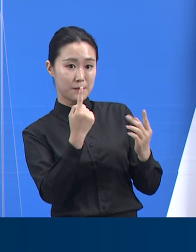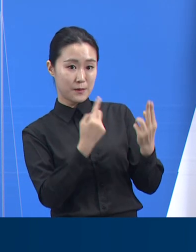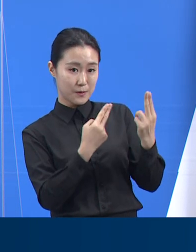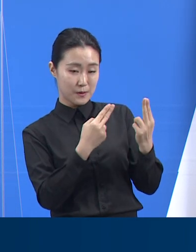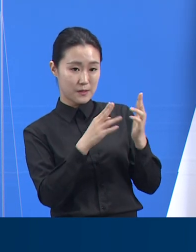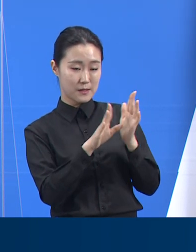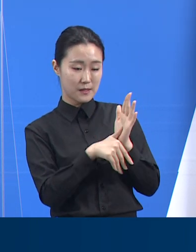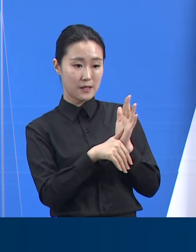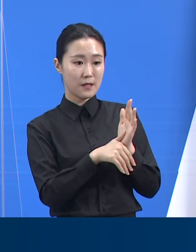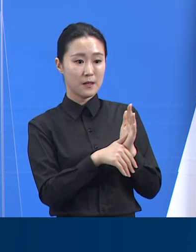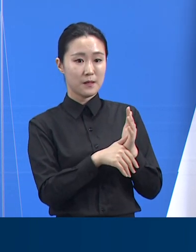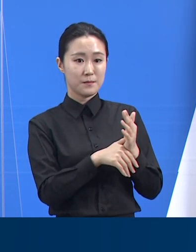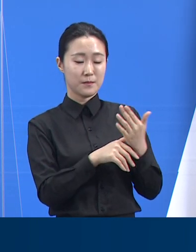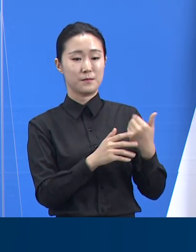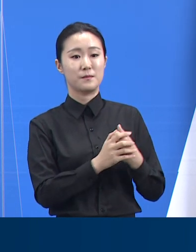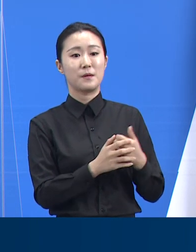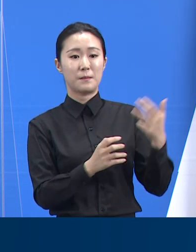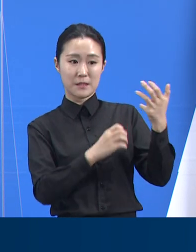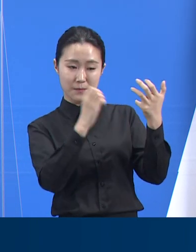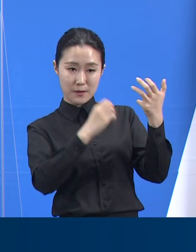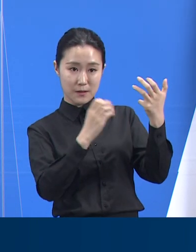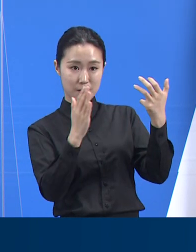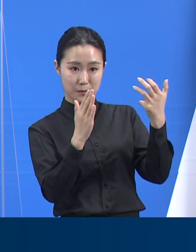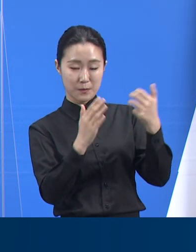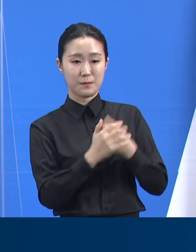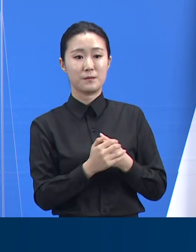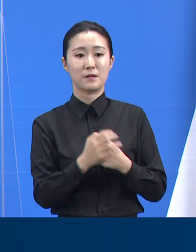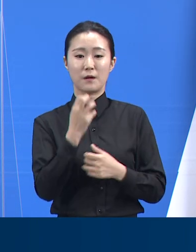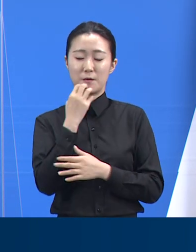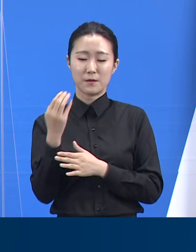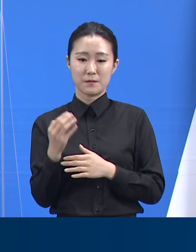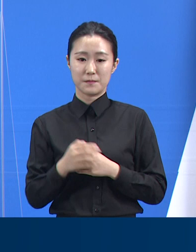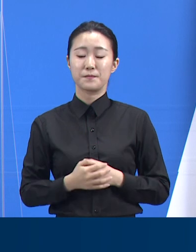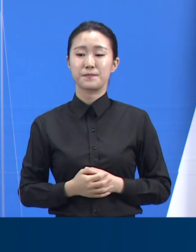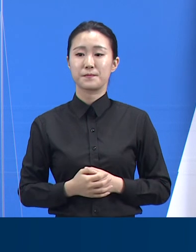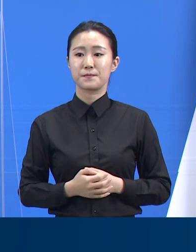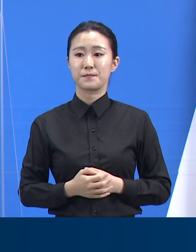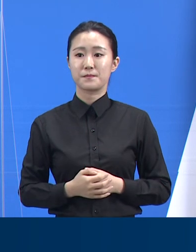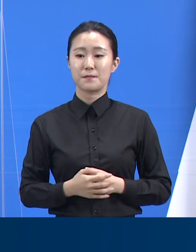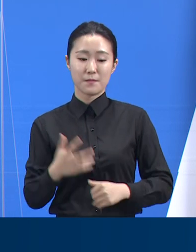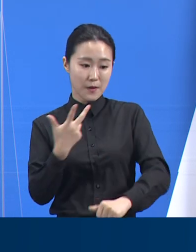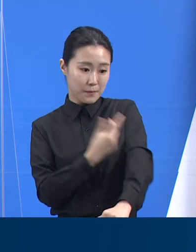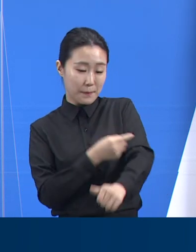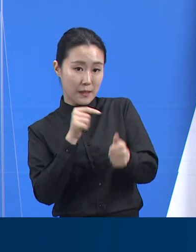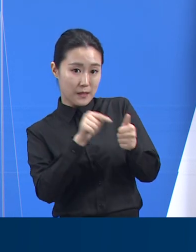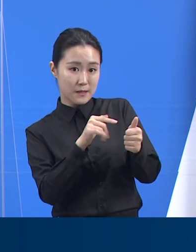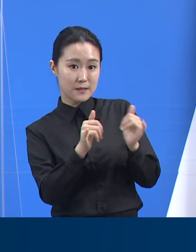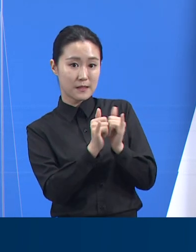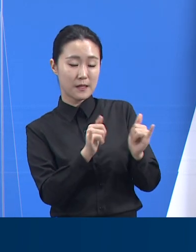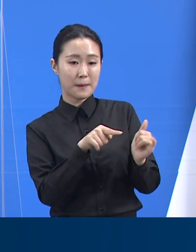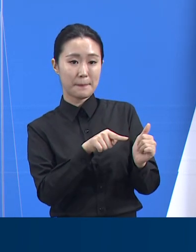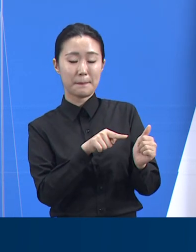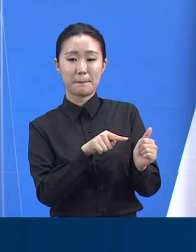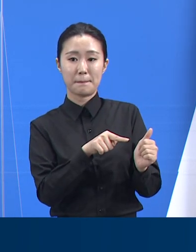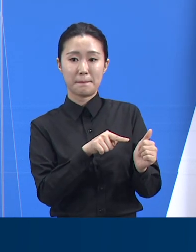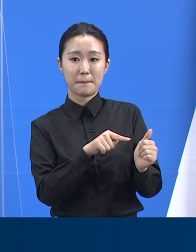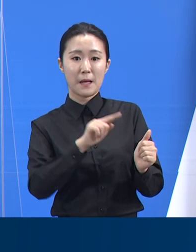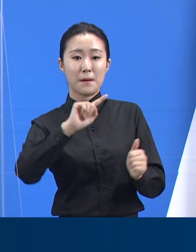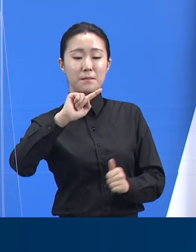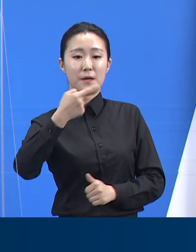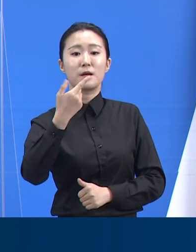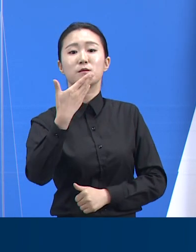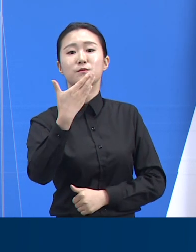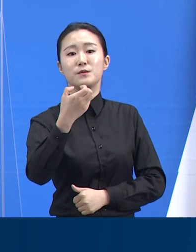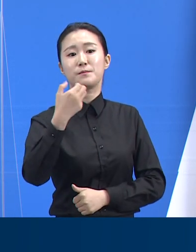26%입니다. 60세에서 74세 영양군의 접종 대상자 198만 9